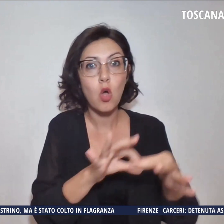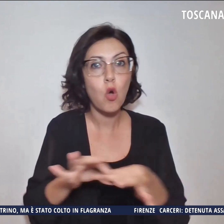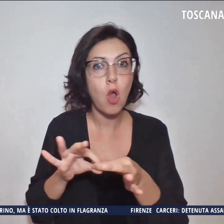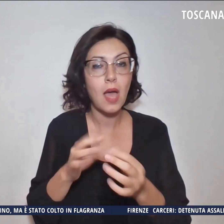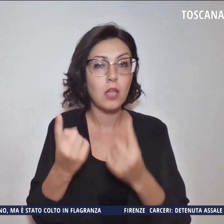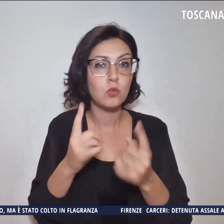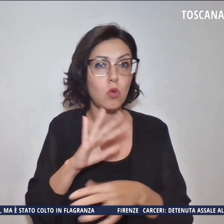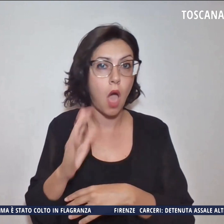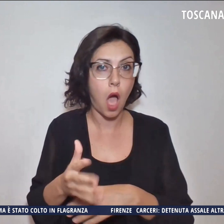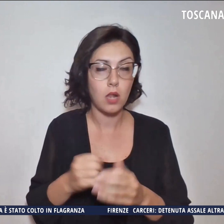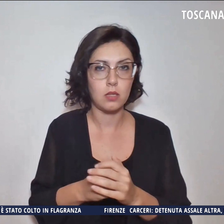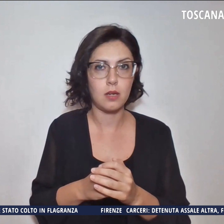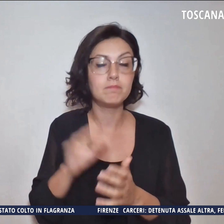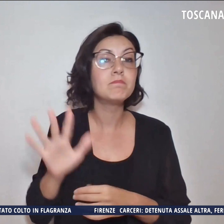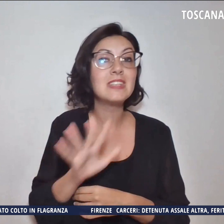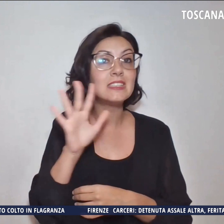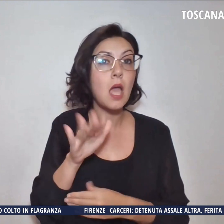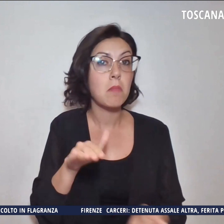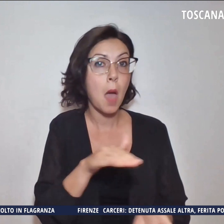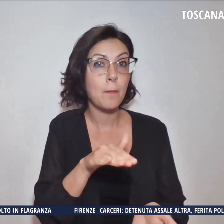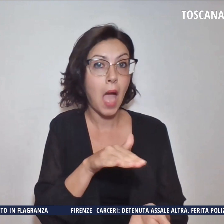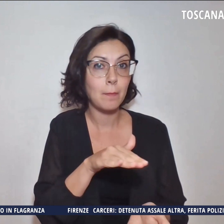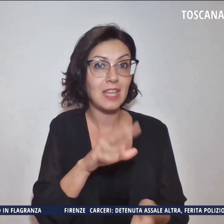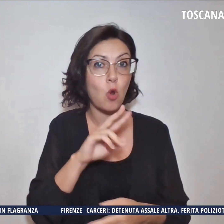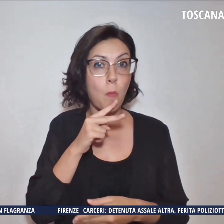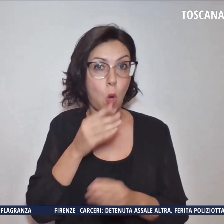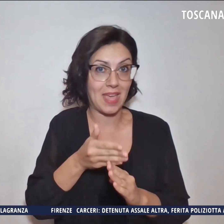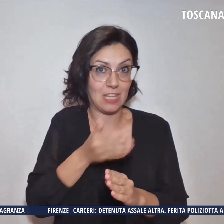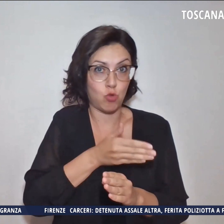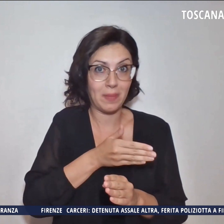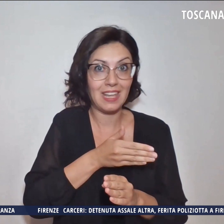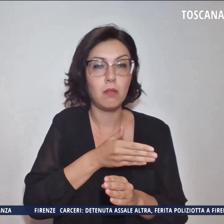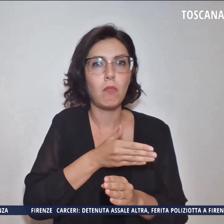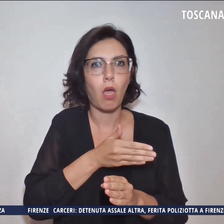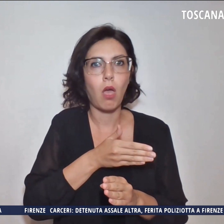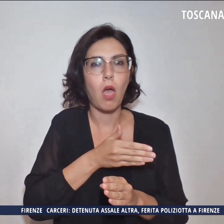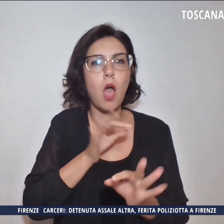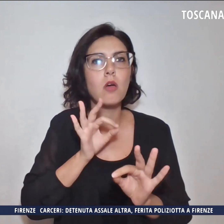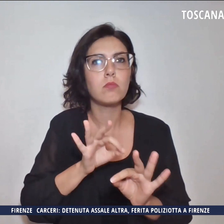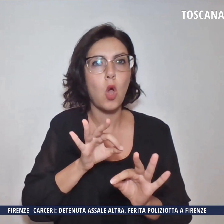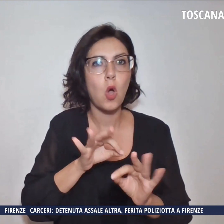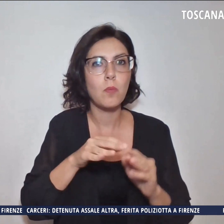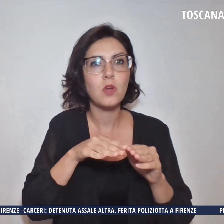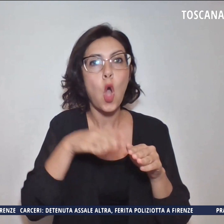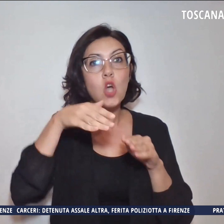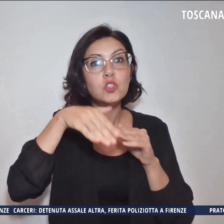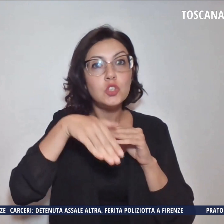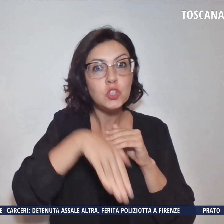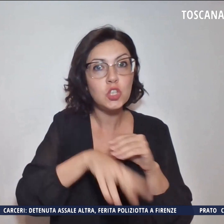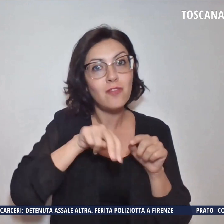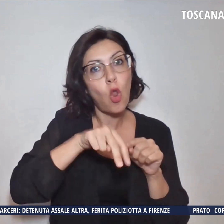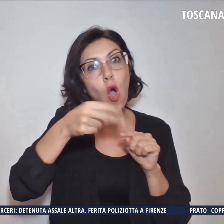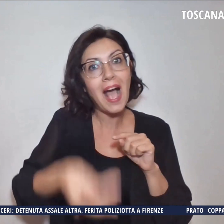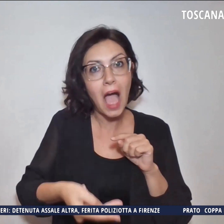Pare che il bimbo nel pomeriggio precedente fosse caduto da uno scivolo mentre stava giocando.